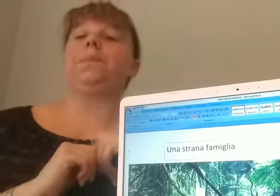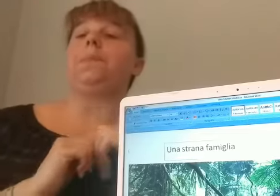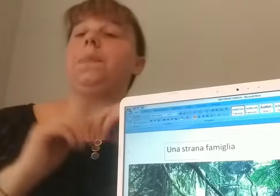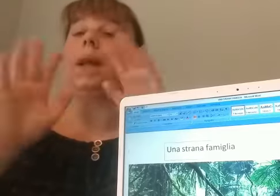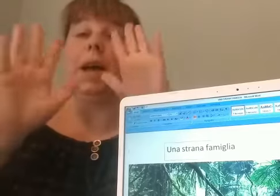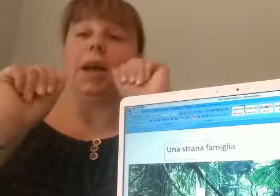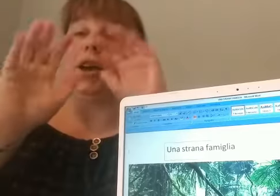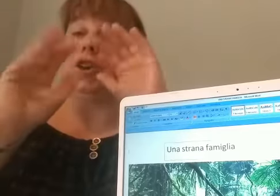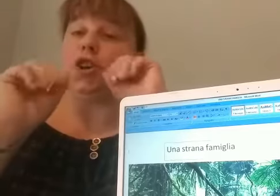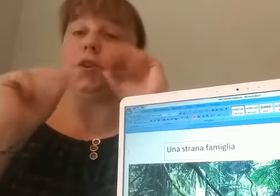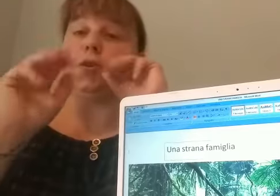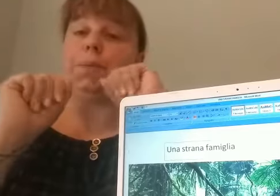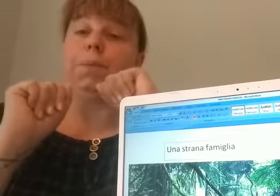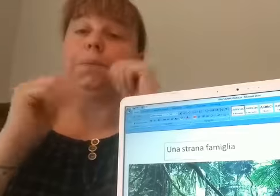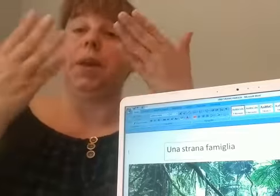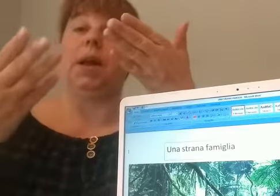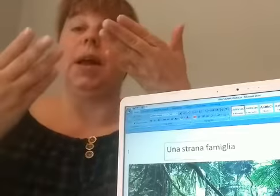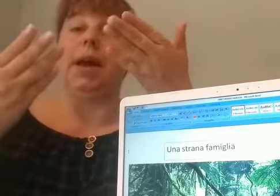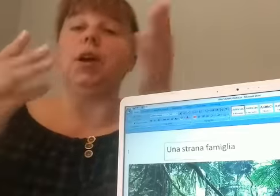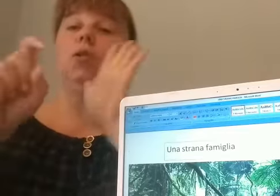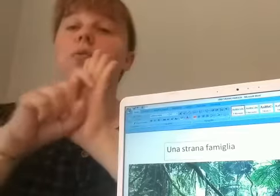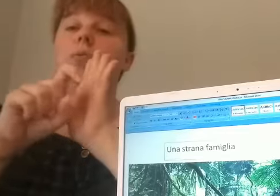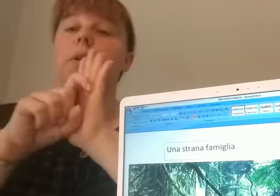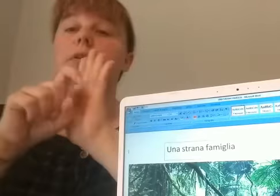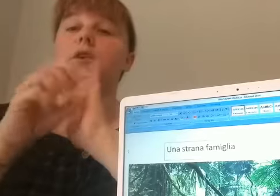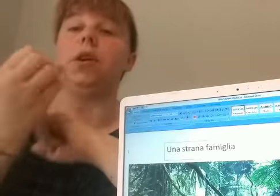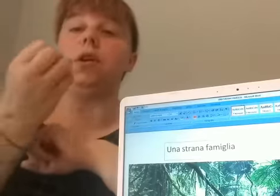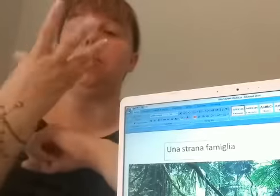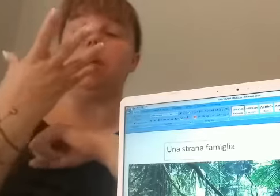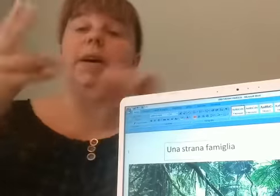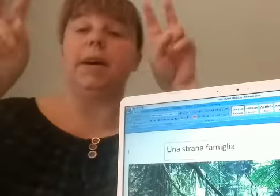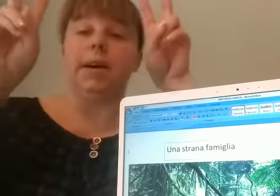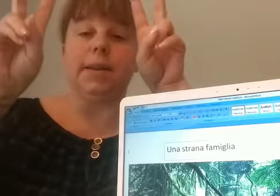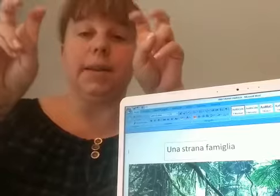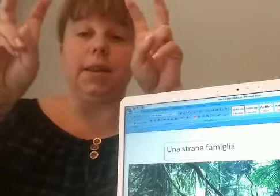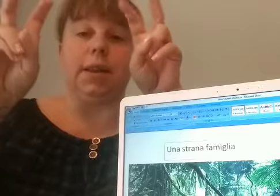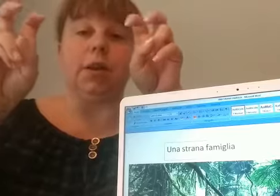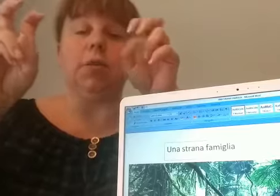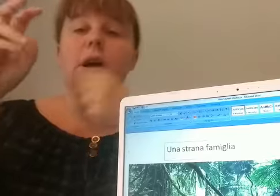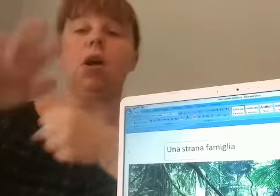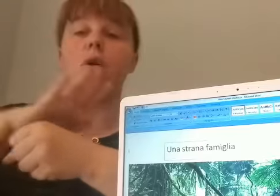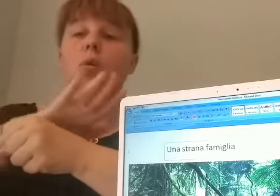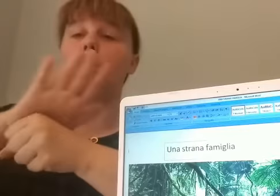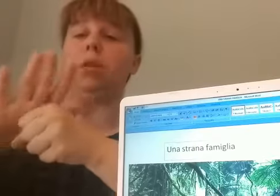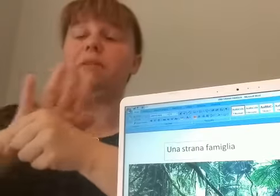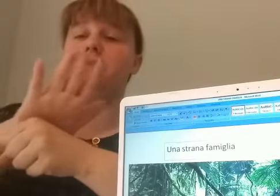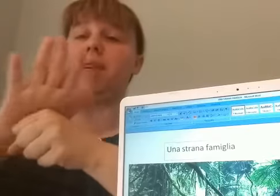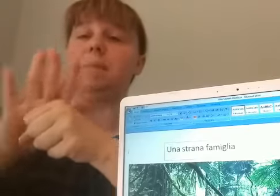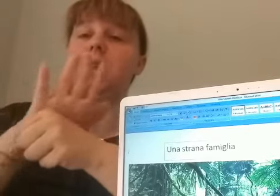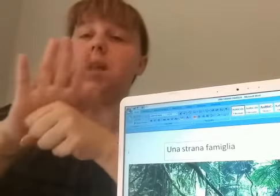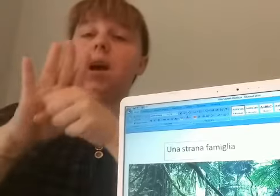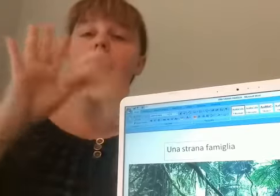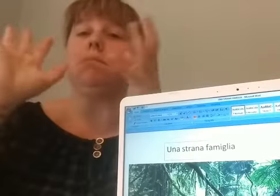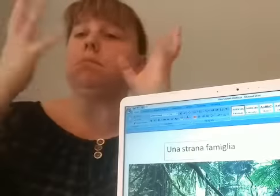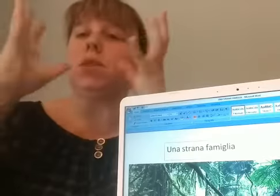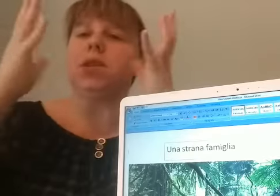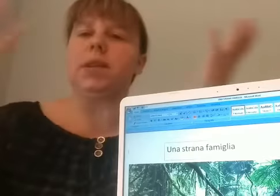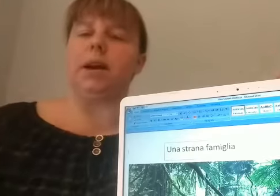Ciao, ecco una storia nuova, si intitola Una famiglia strana.